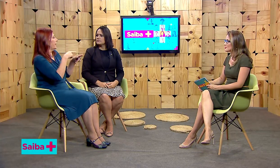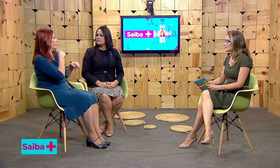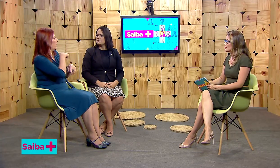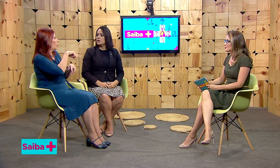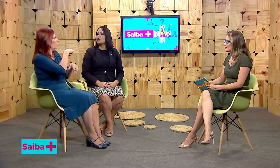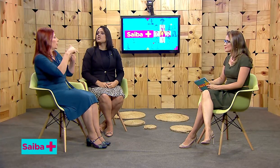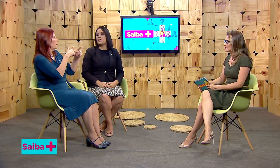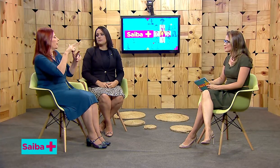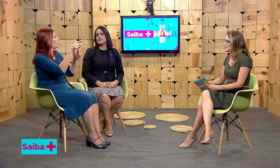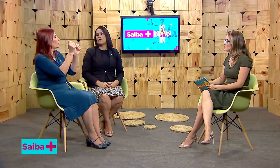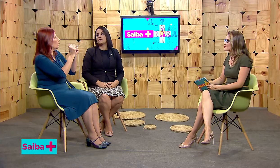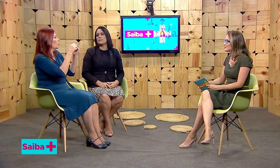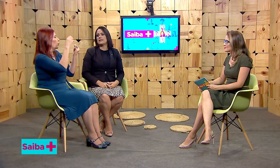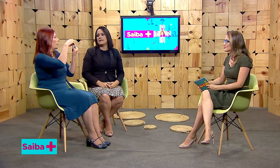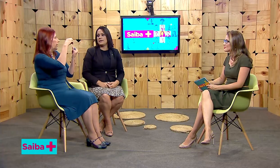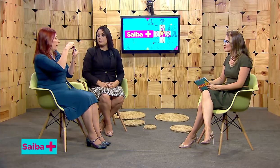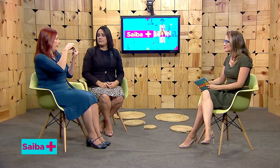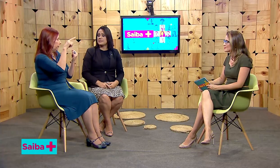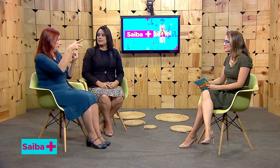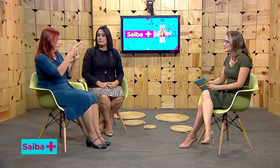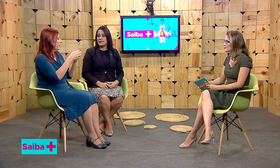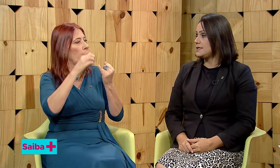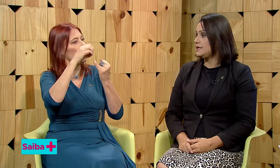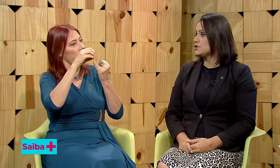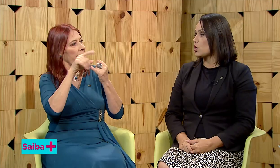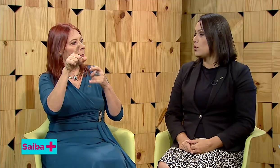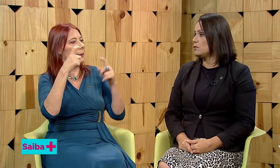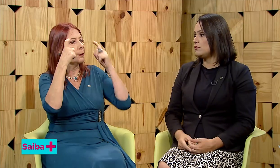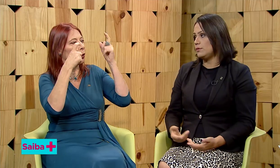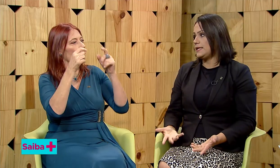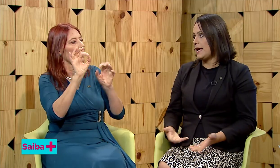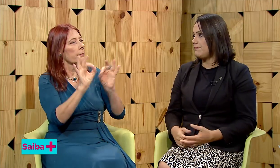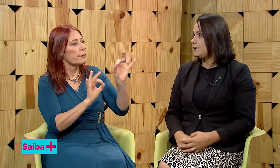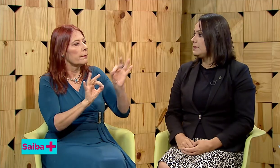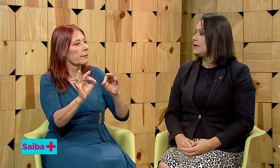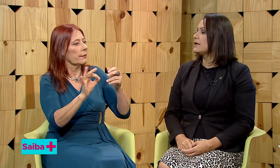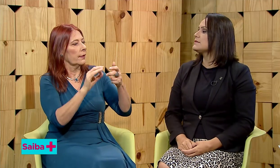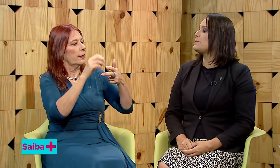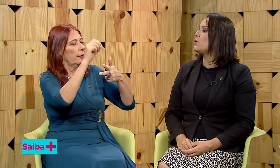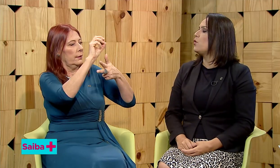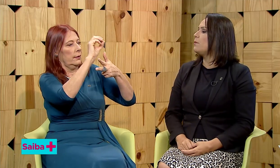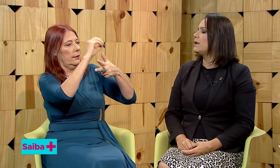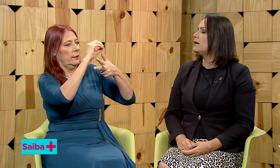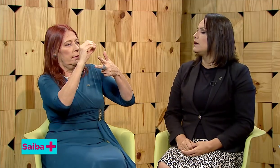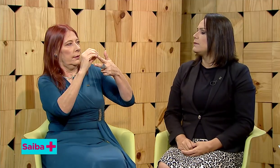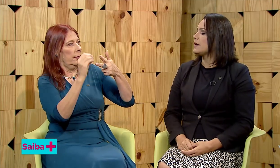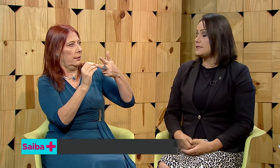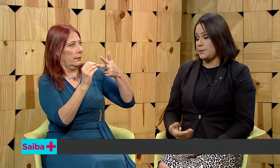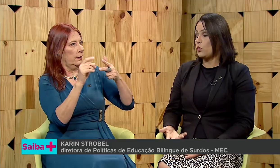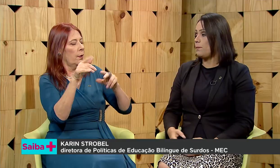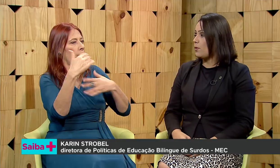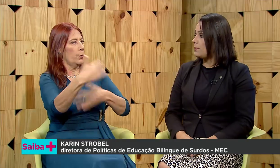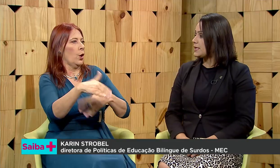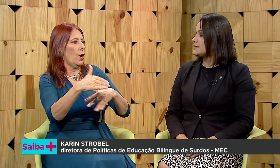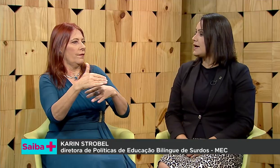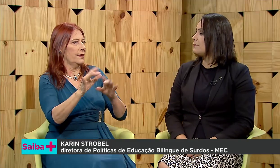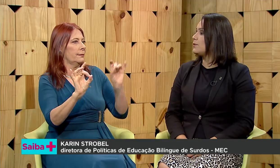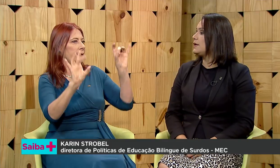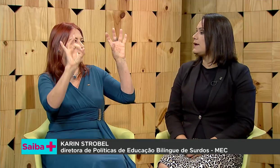Nós temos algumas parcerias com o INEP, que se preocupou, por exemplo, em